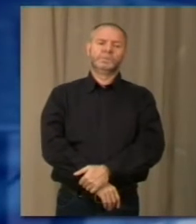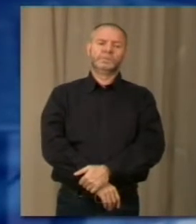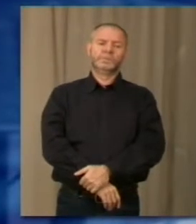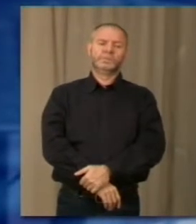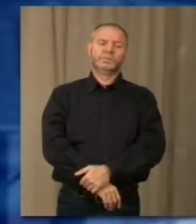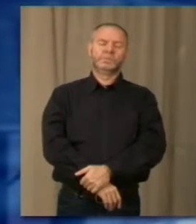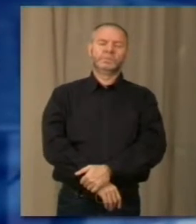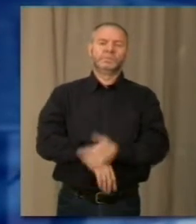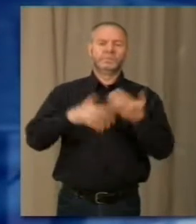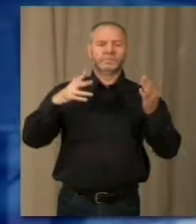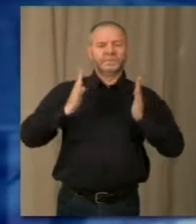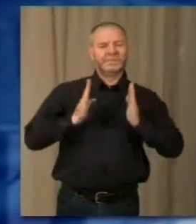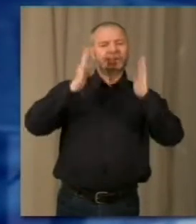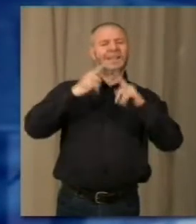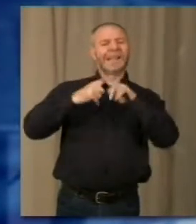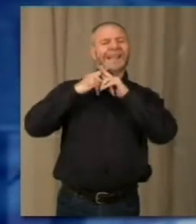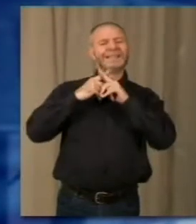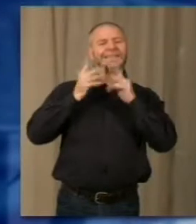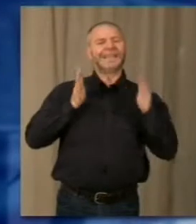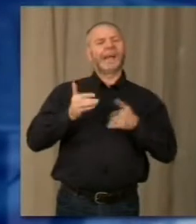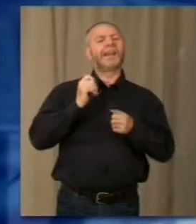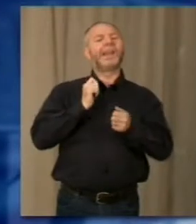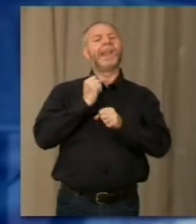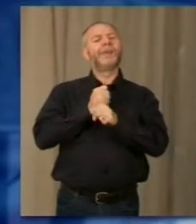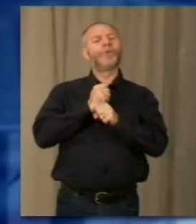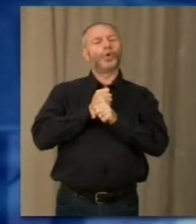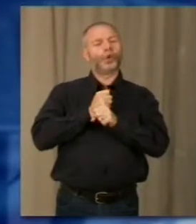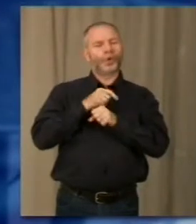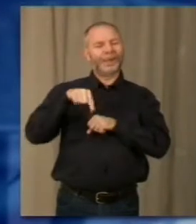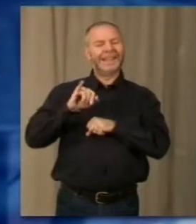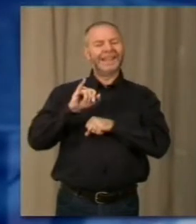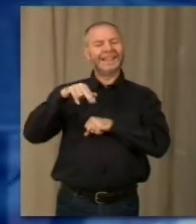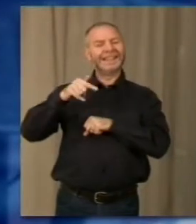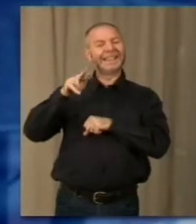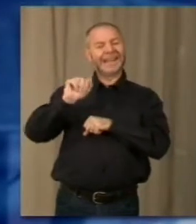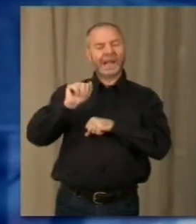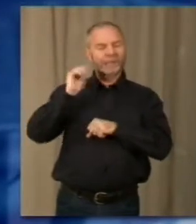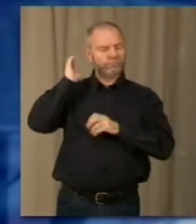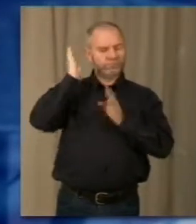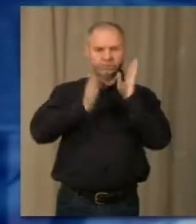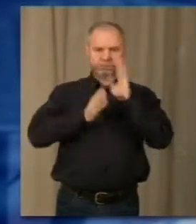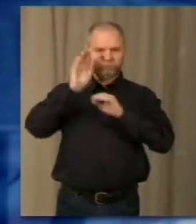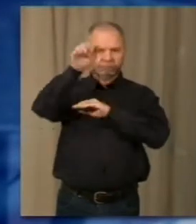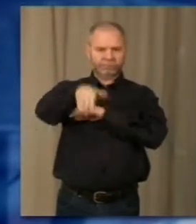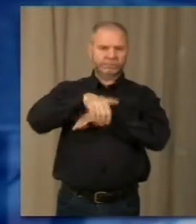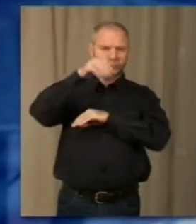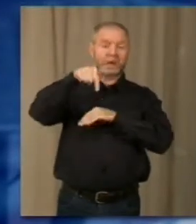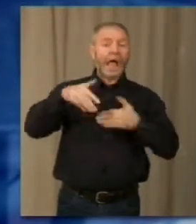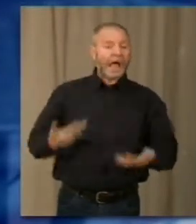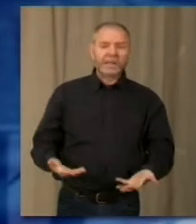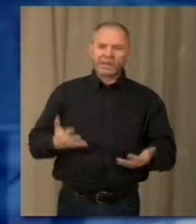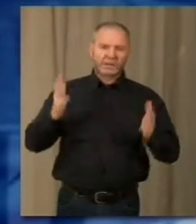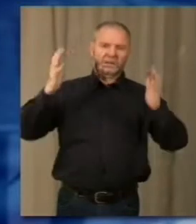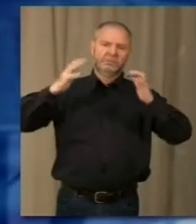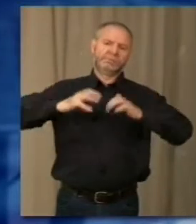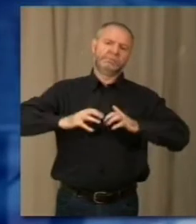Le ruspe hanno abbattuto l'ex Camera del Lavoro a Intra. Come da programma dell'edificio in piazza Fratelli Bandiera, ora rimangono le macerie.